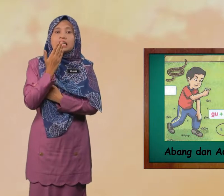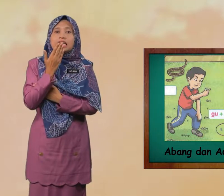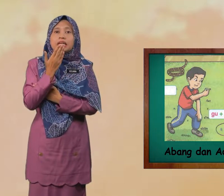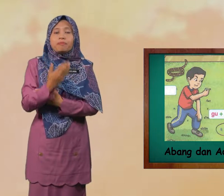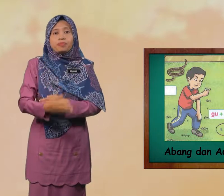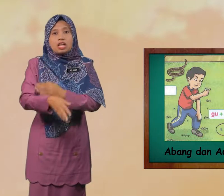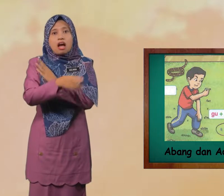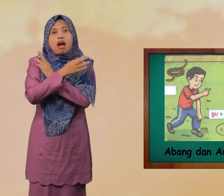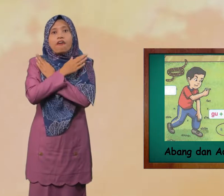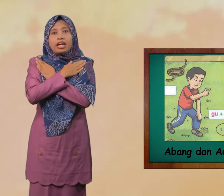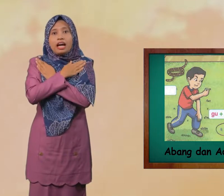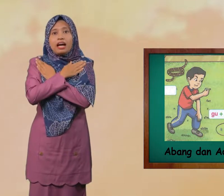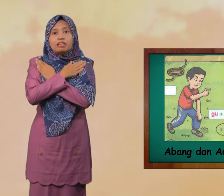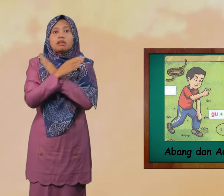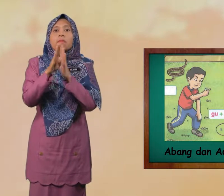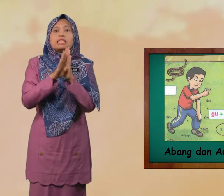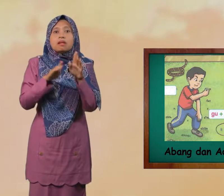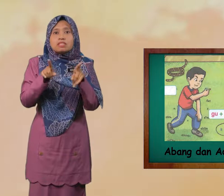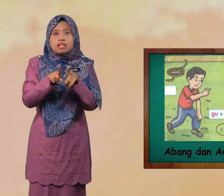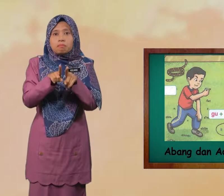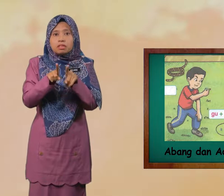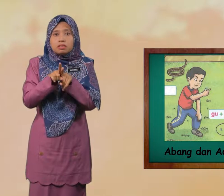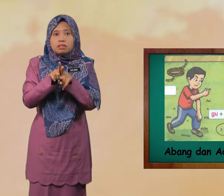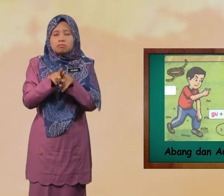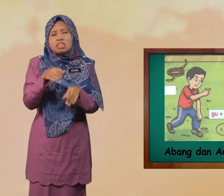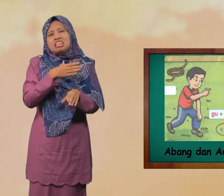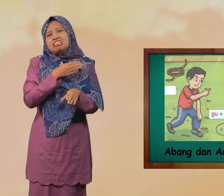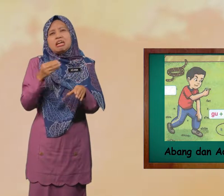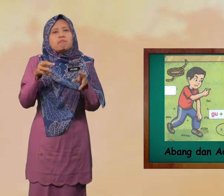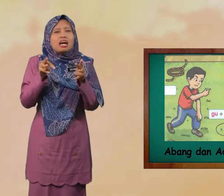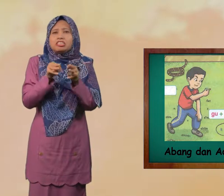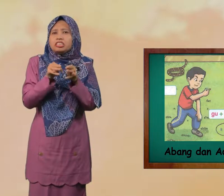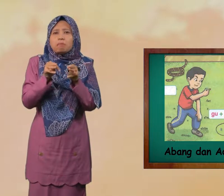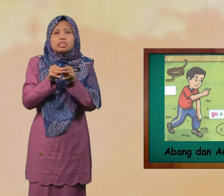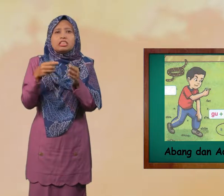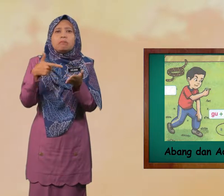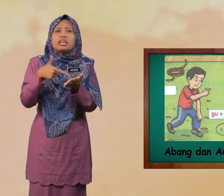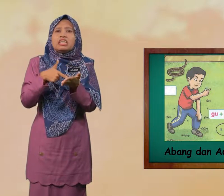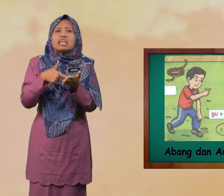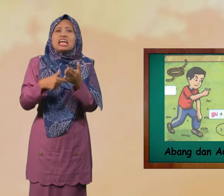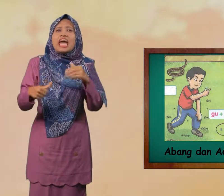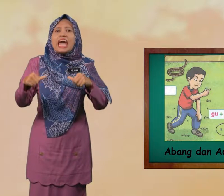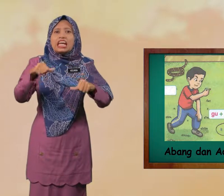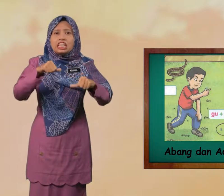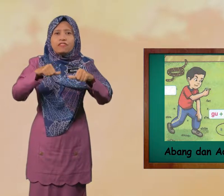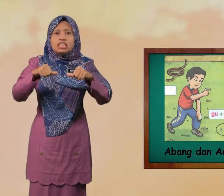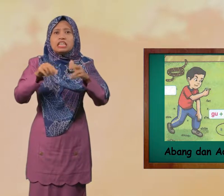Rehat Bersama-sama Dan Macam-macam Lagi Aktiviti